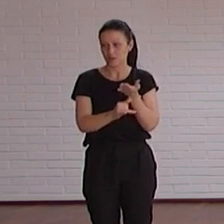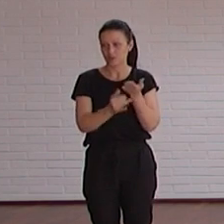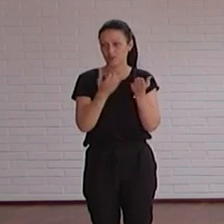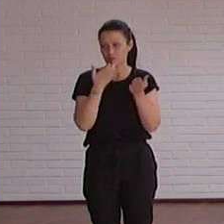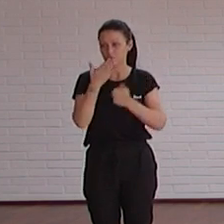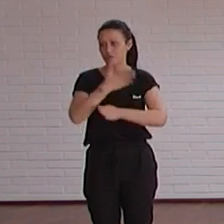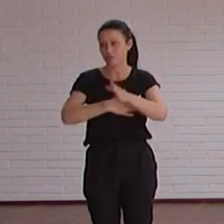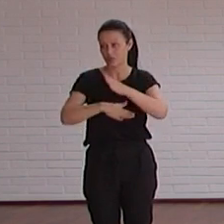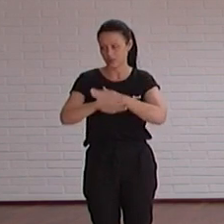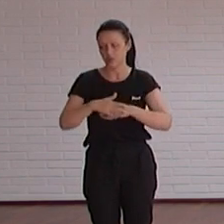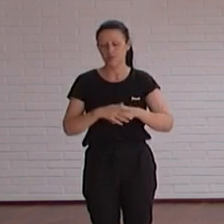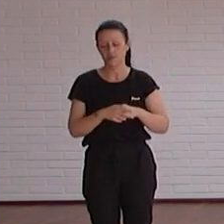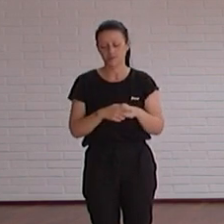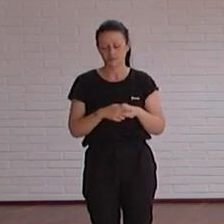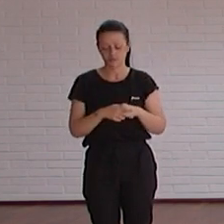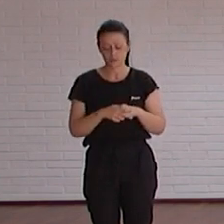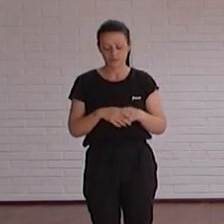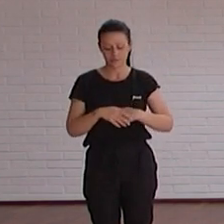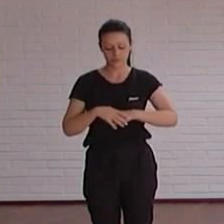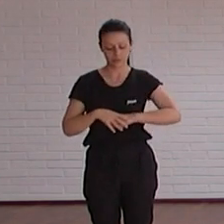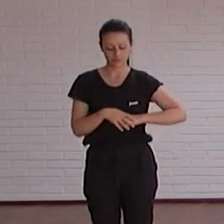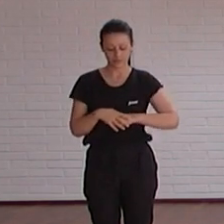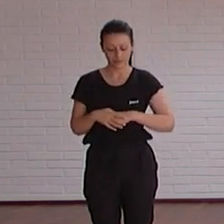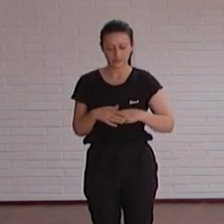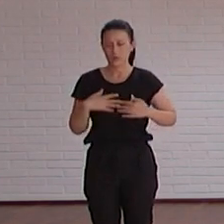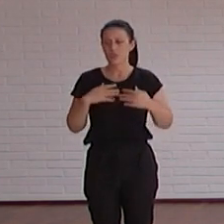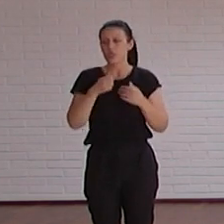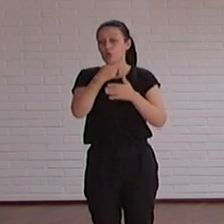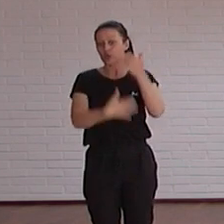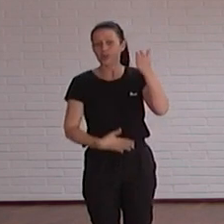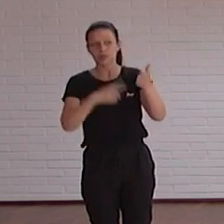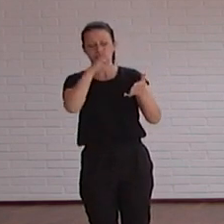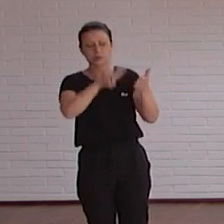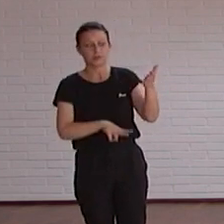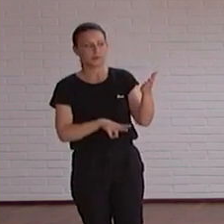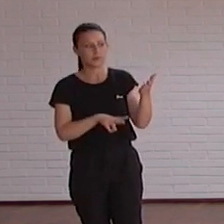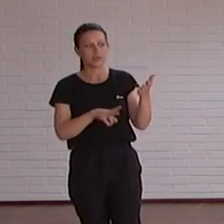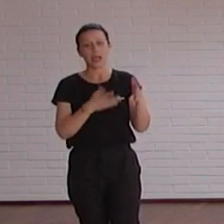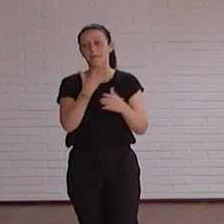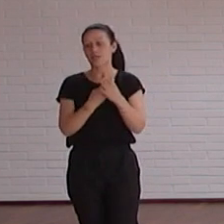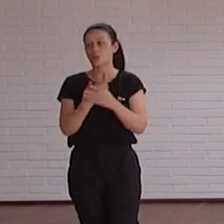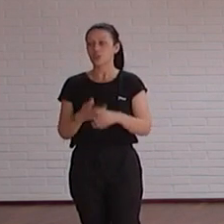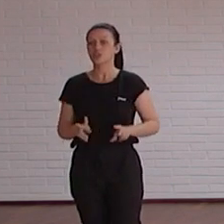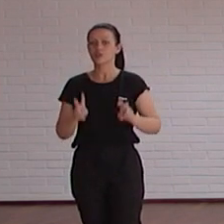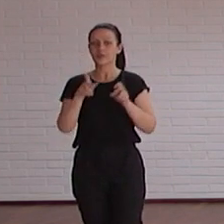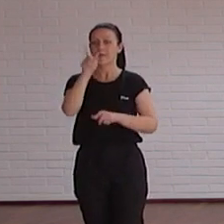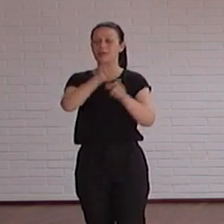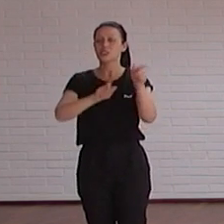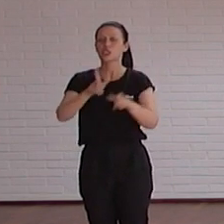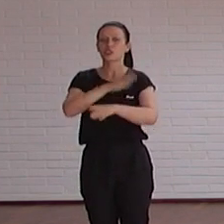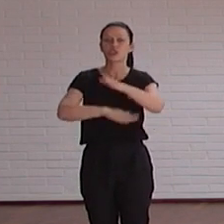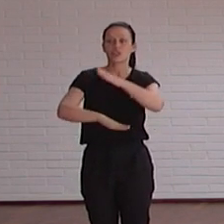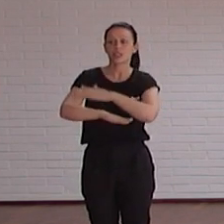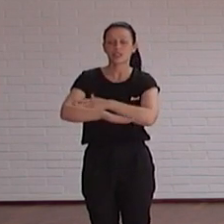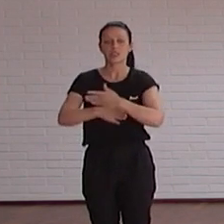discapacidad es pues yo todas las noticias que leo que hablan de nuevas aplicaciones personas con discapacidad